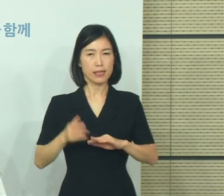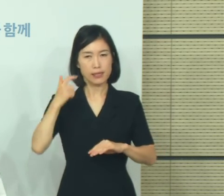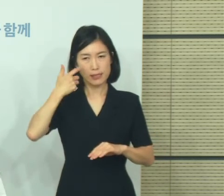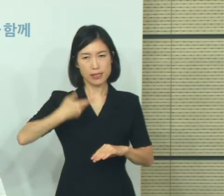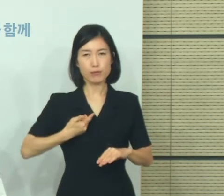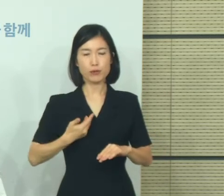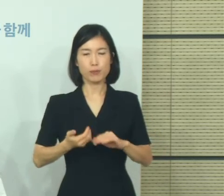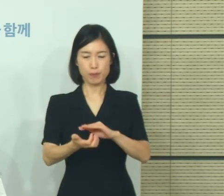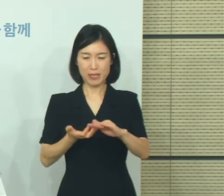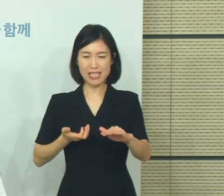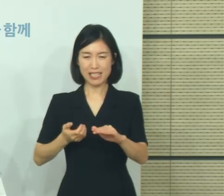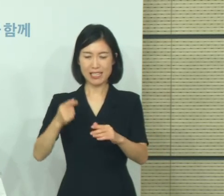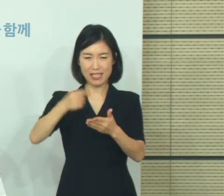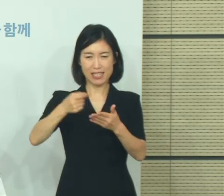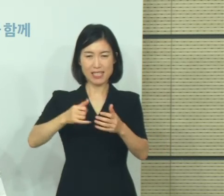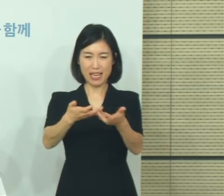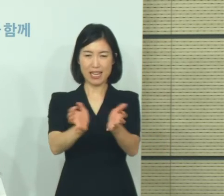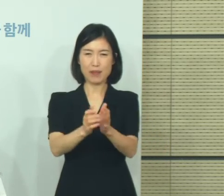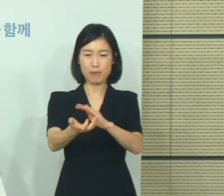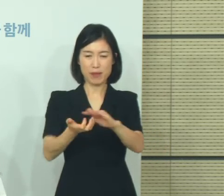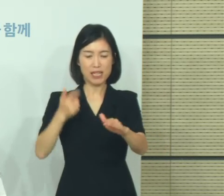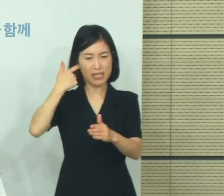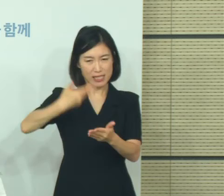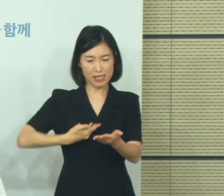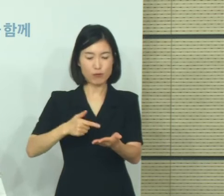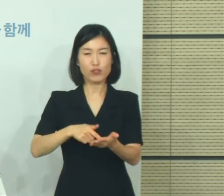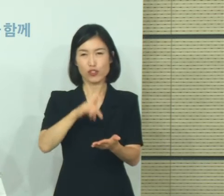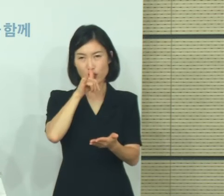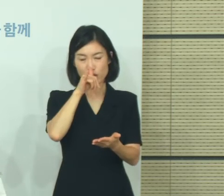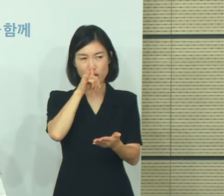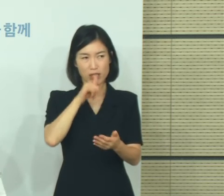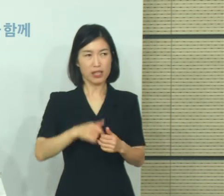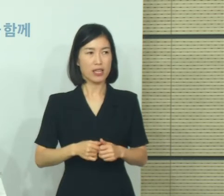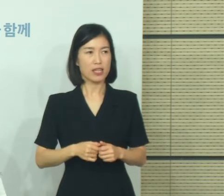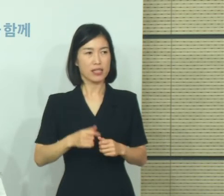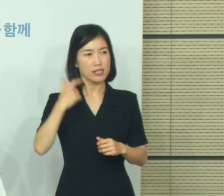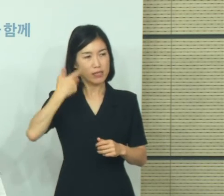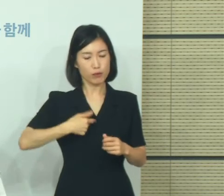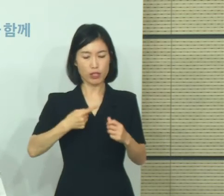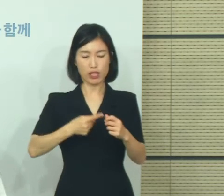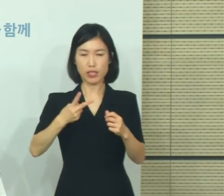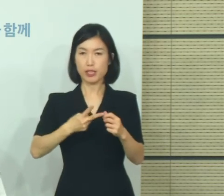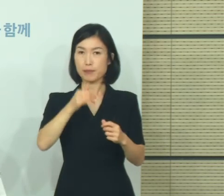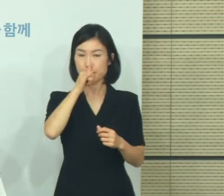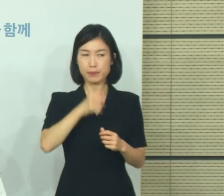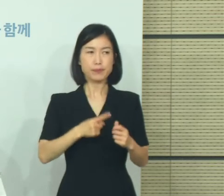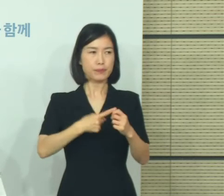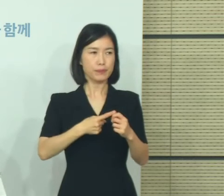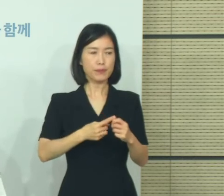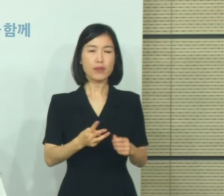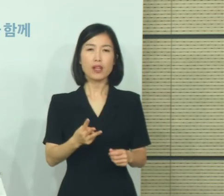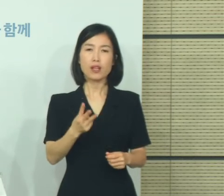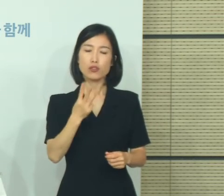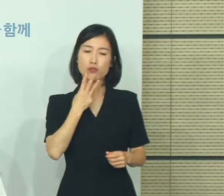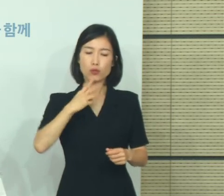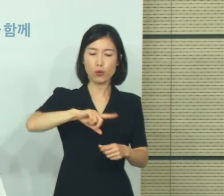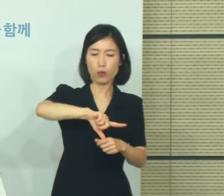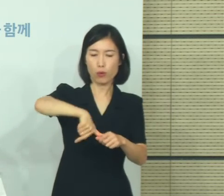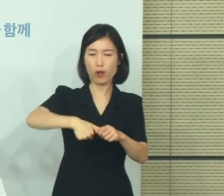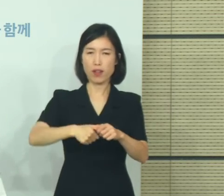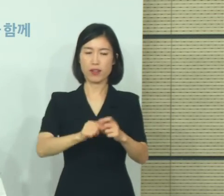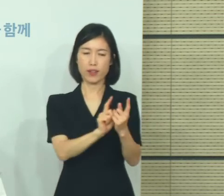사회적 그리두기 2.5단계 관련 질의여서요. 두 개를 같이 드리도록 하겠습니다. 수도권 2.5단계